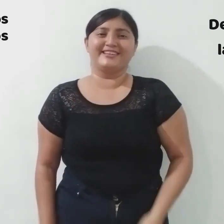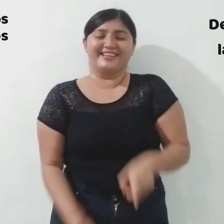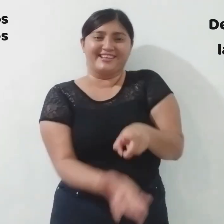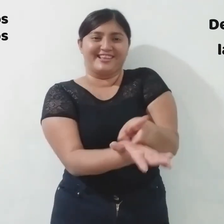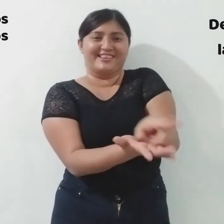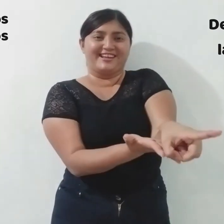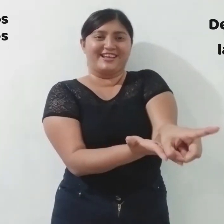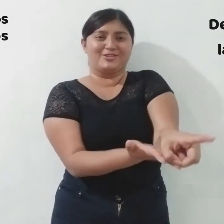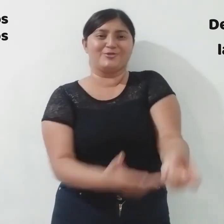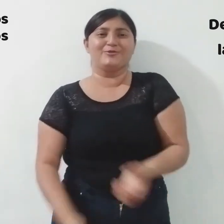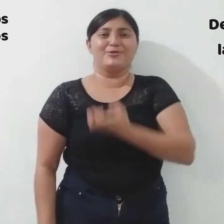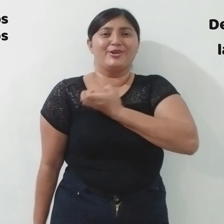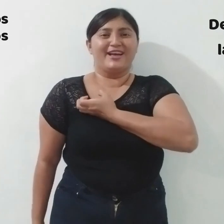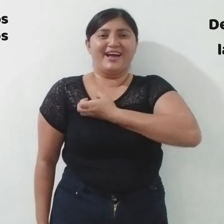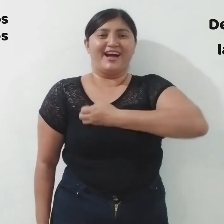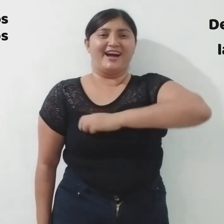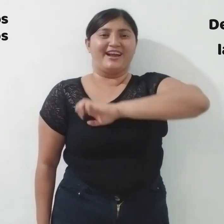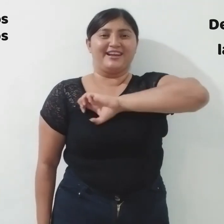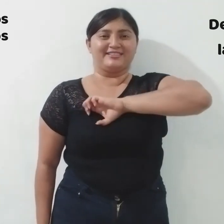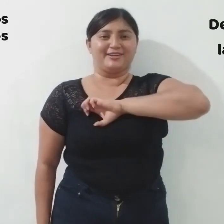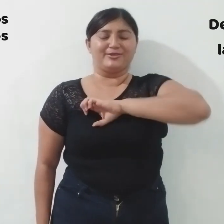derecho a la salud.